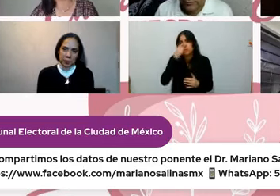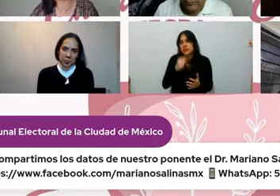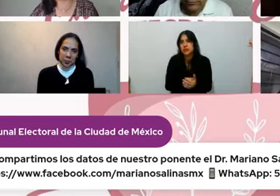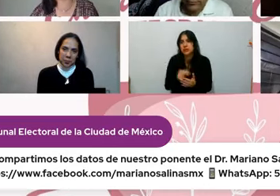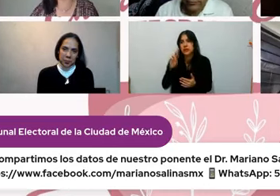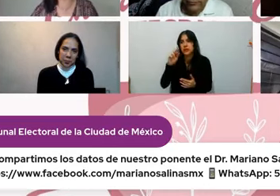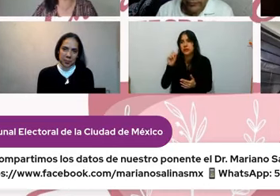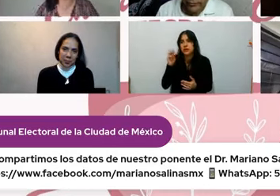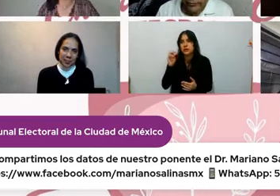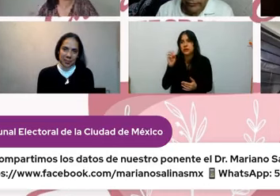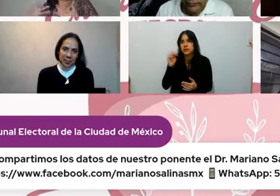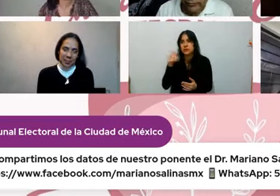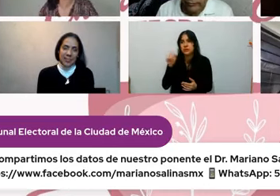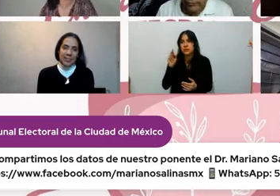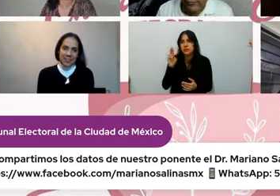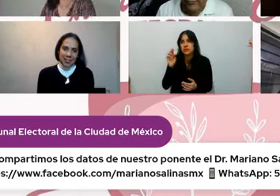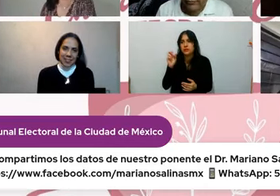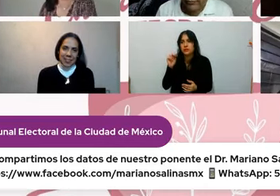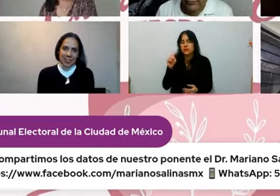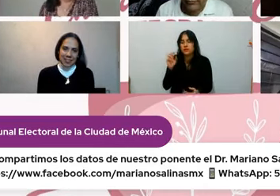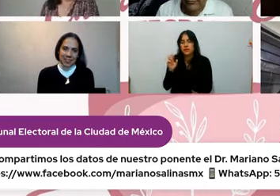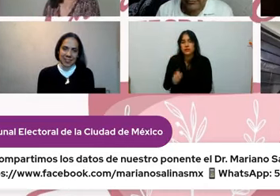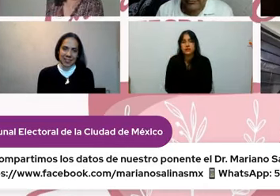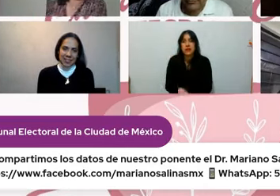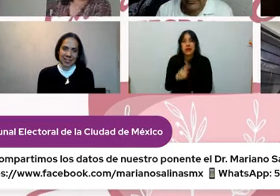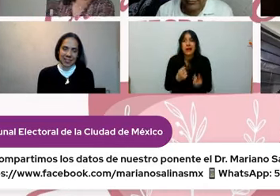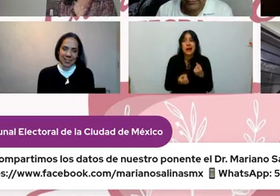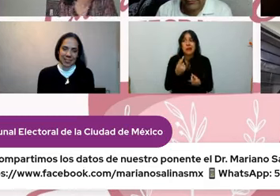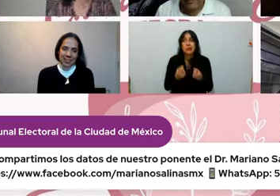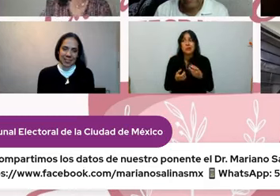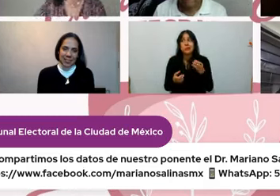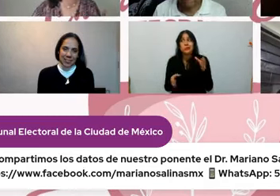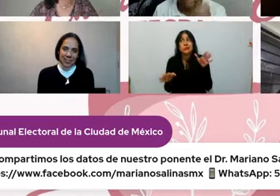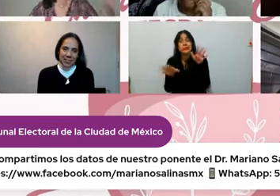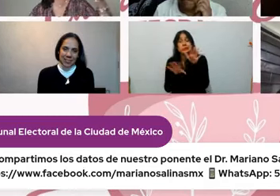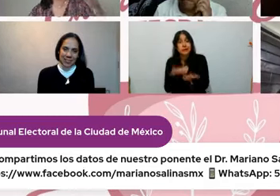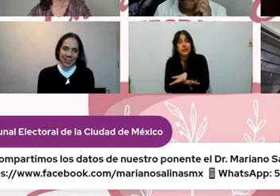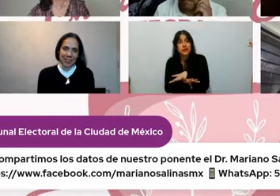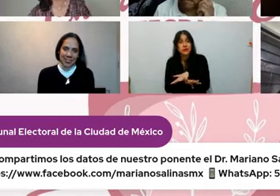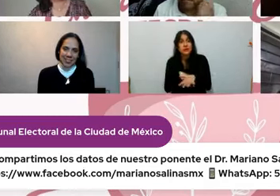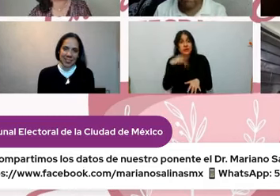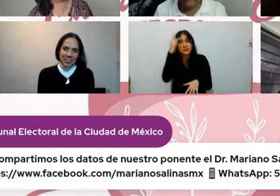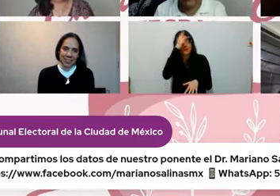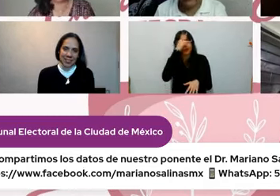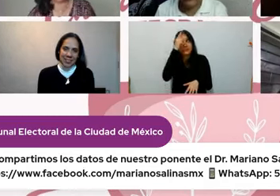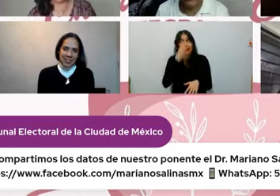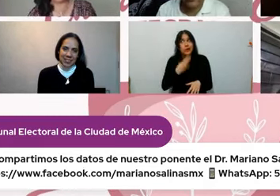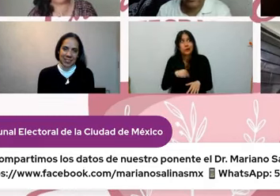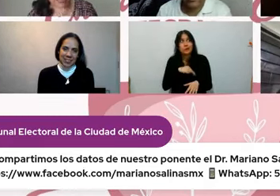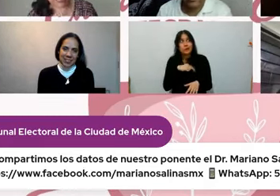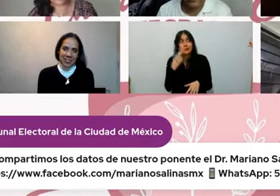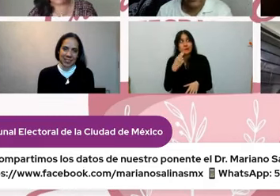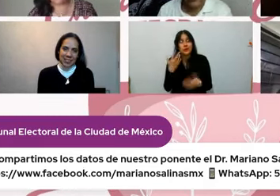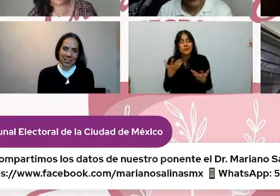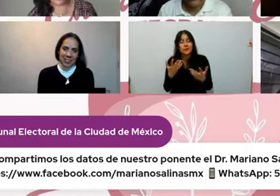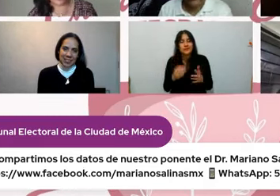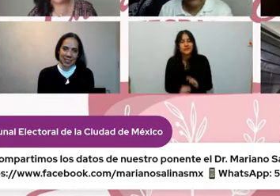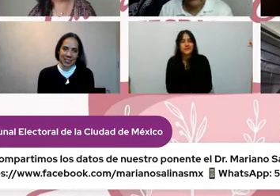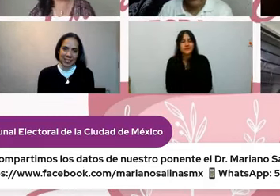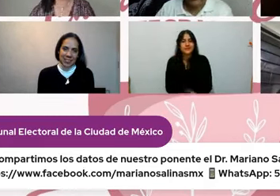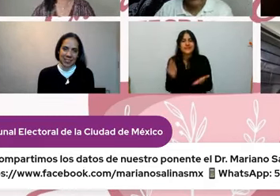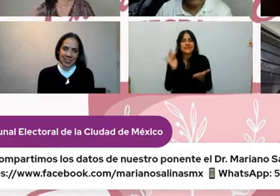ajustes razonables desde lo emocional ¿no? para entender y entrenarle a esta nueva normalidad gracias